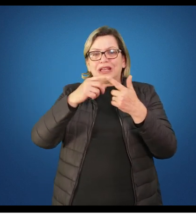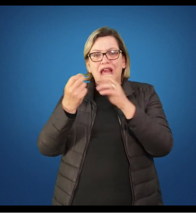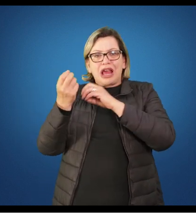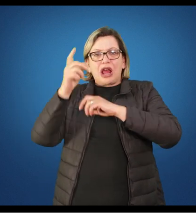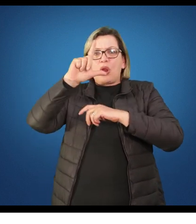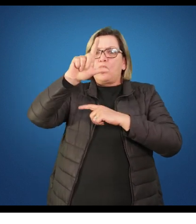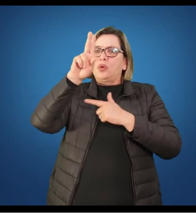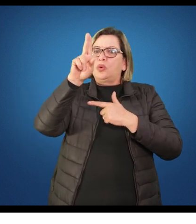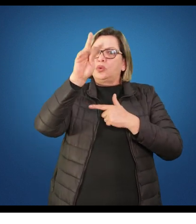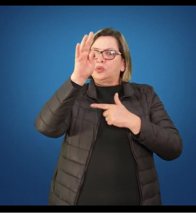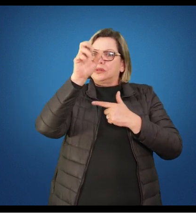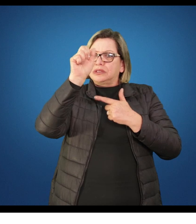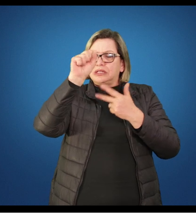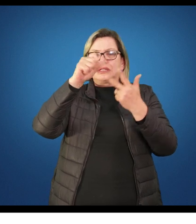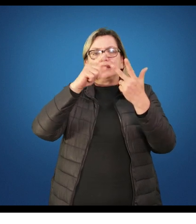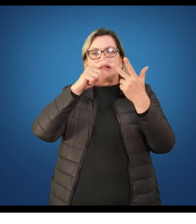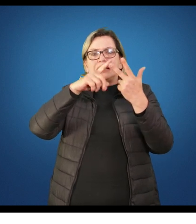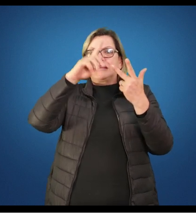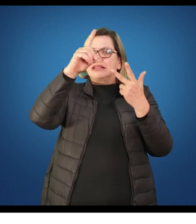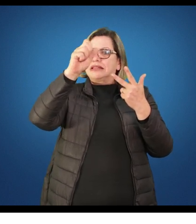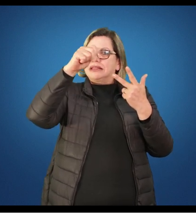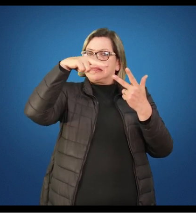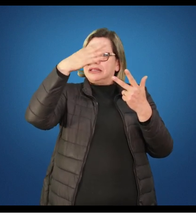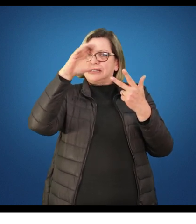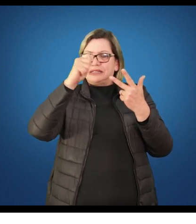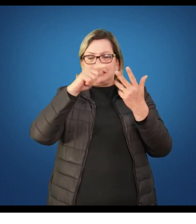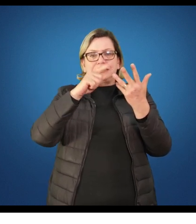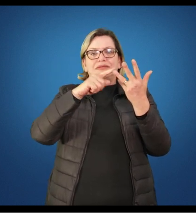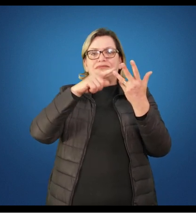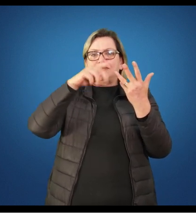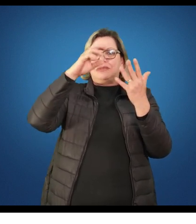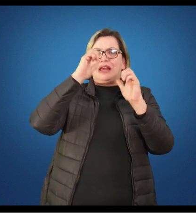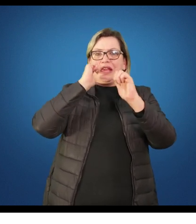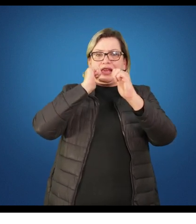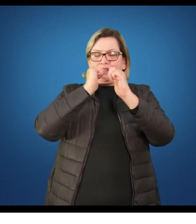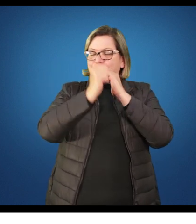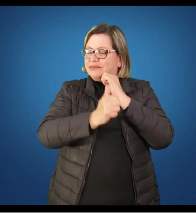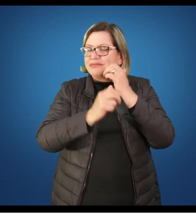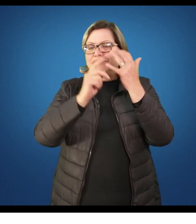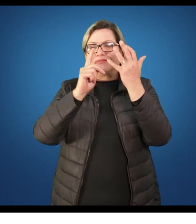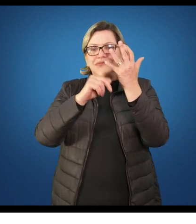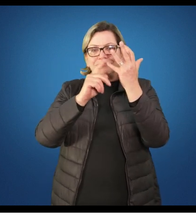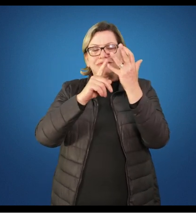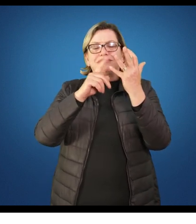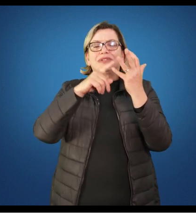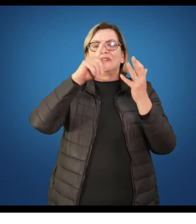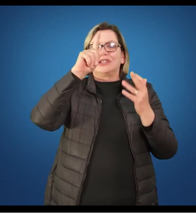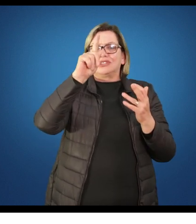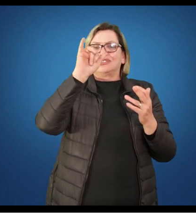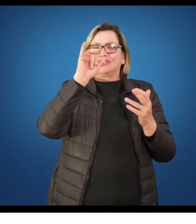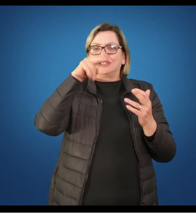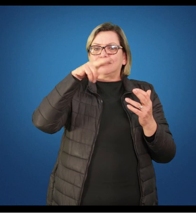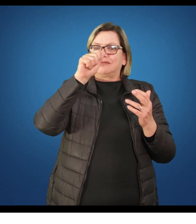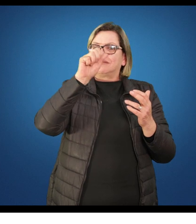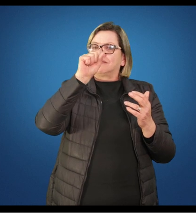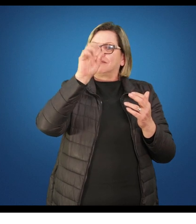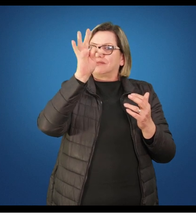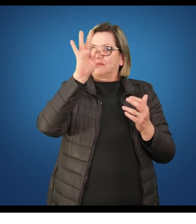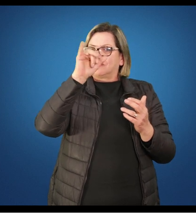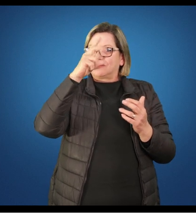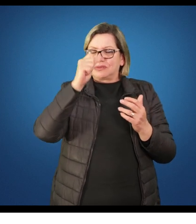esportes e as ginásticas que vão se desdobrar cada um deles numa série de outros conteúdos